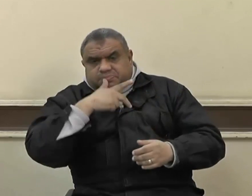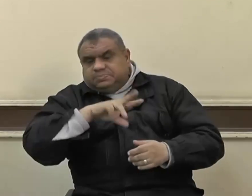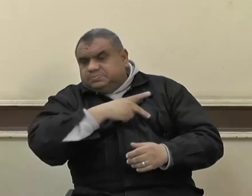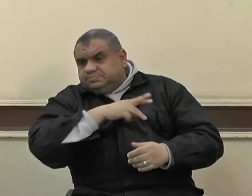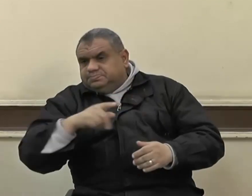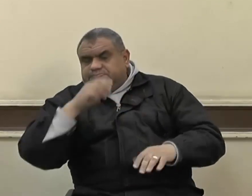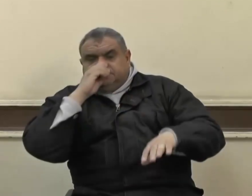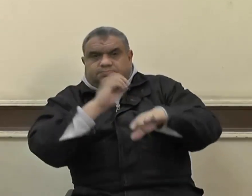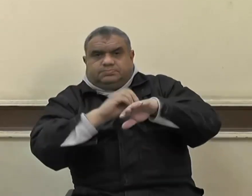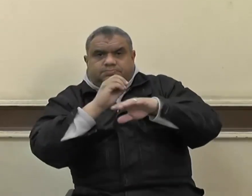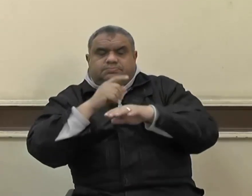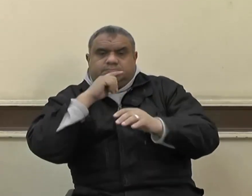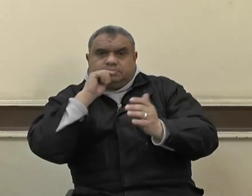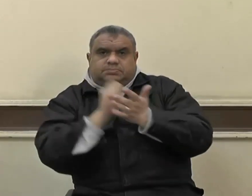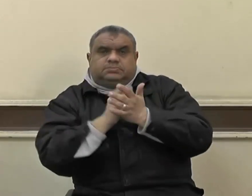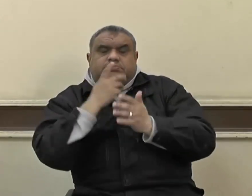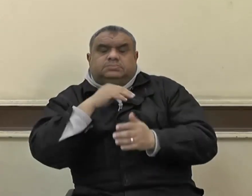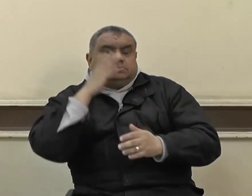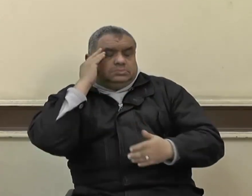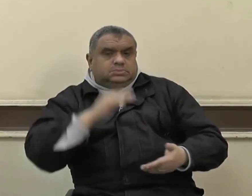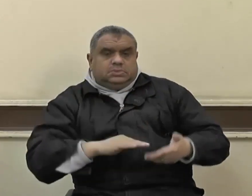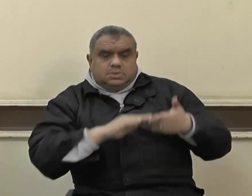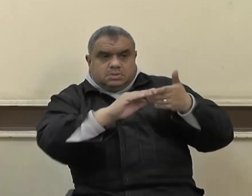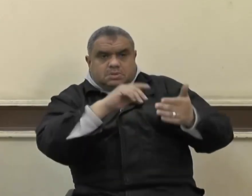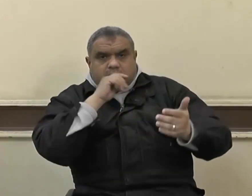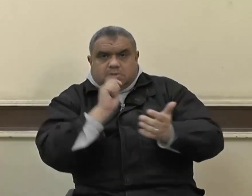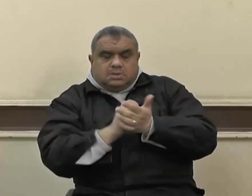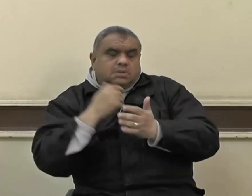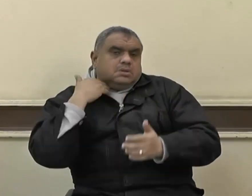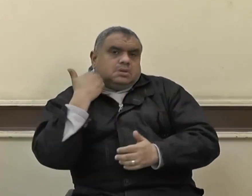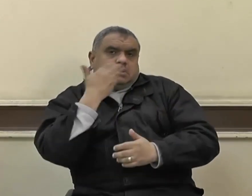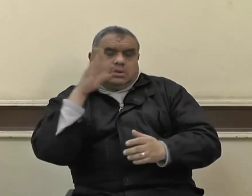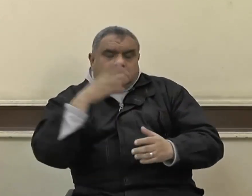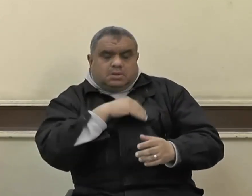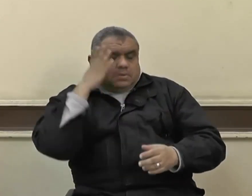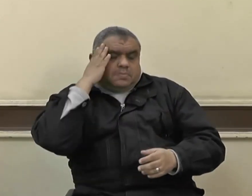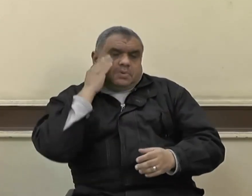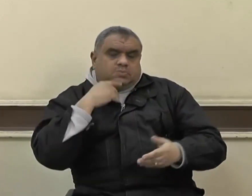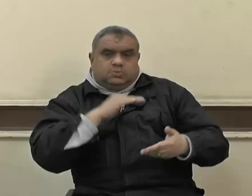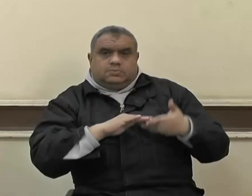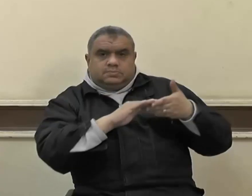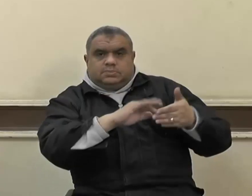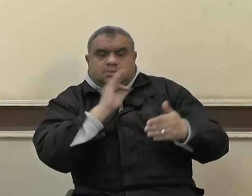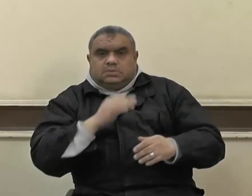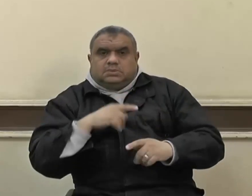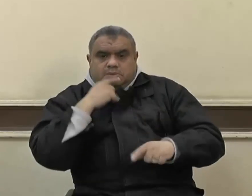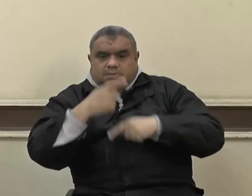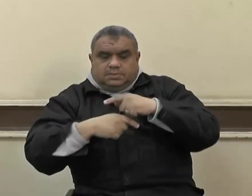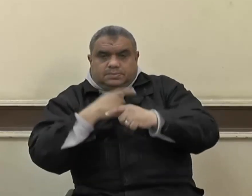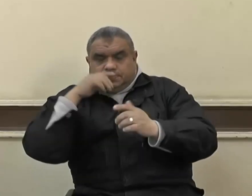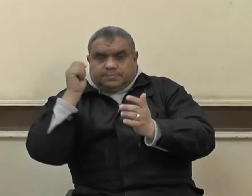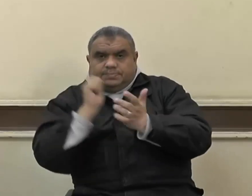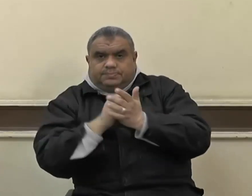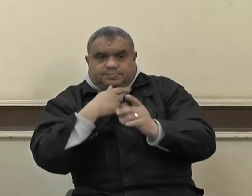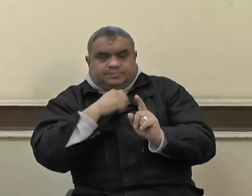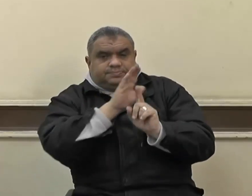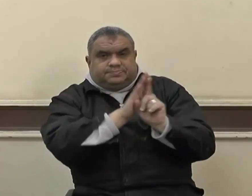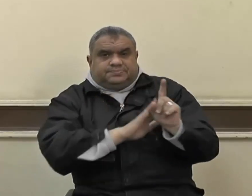ورعايته سبحانه إياهم إكراما لآبائهم فوعد الله تعالى حق وإن الله